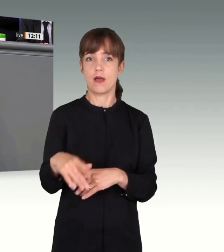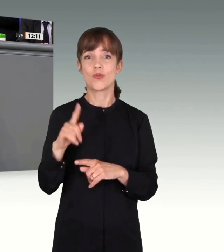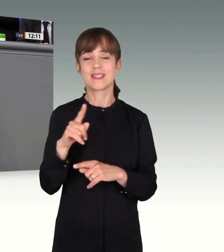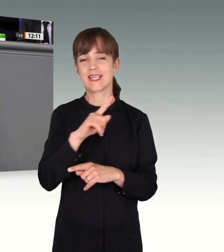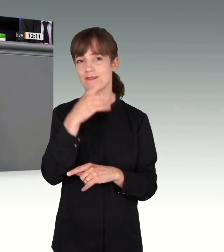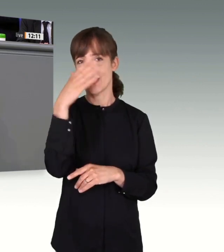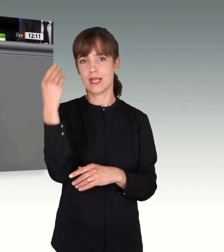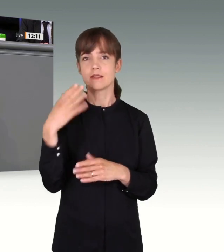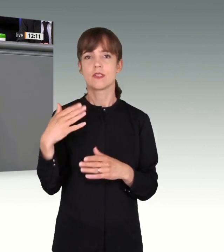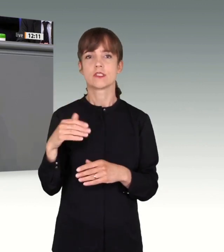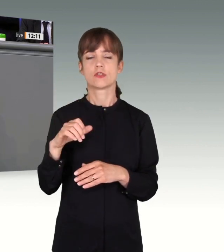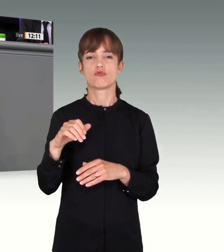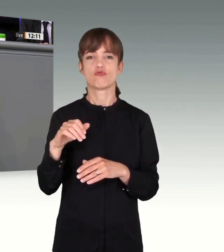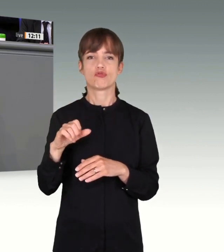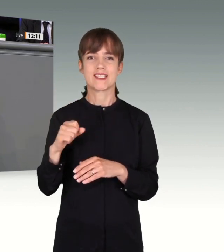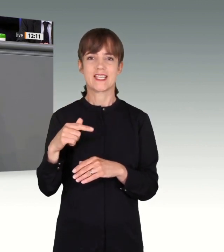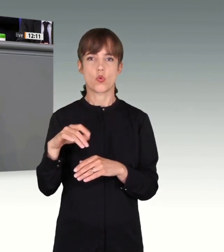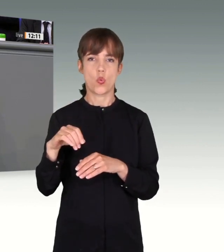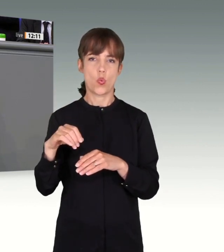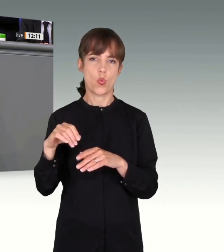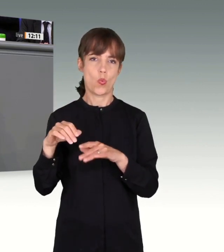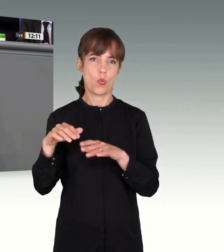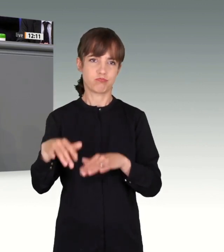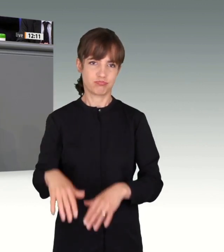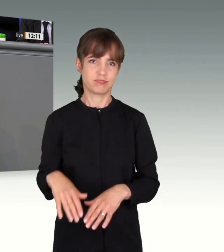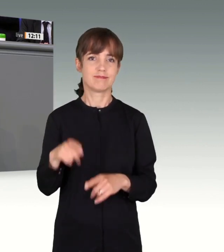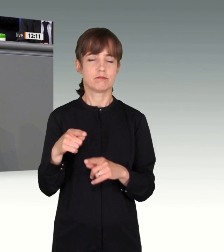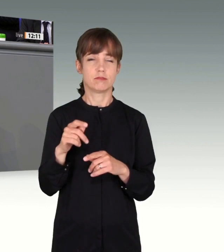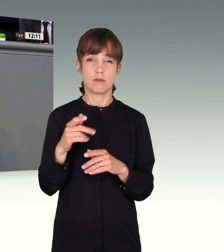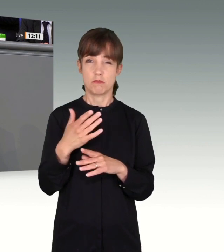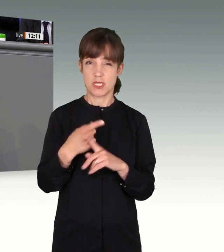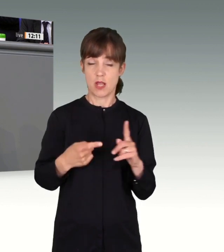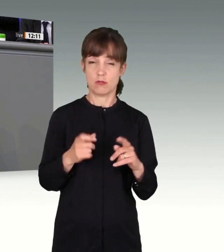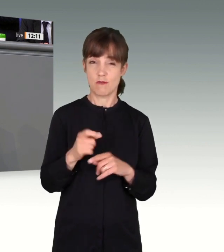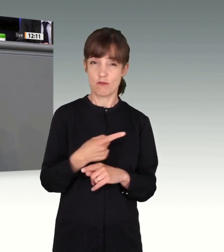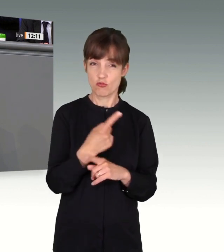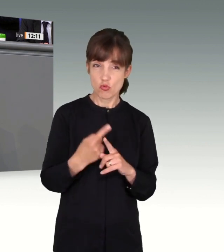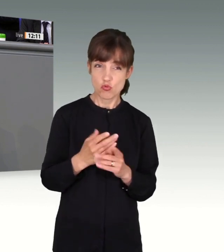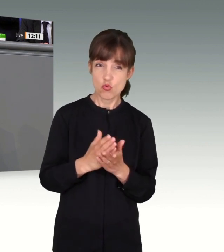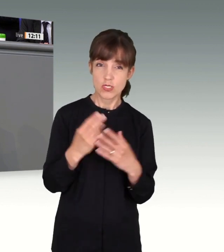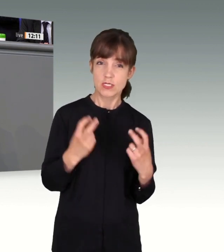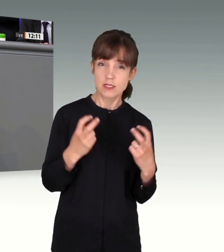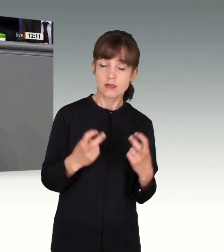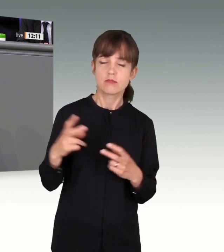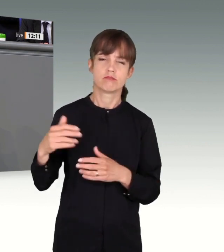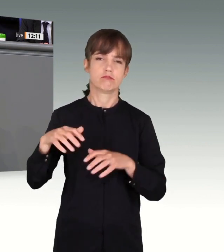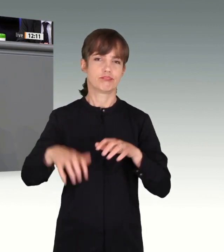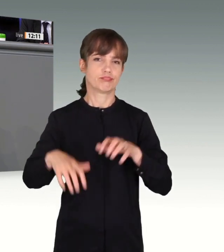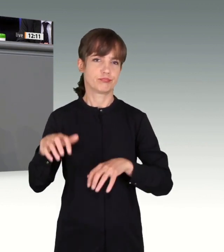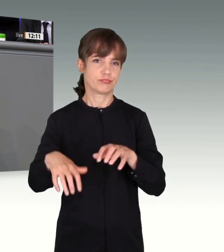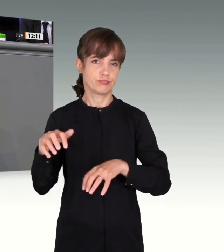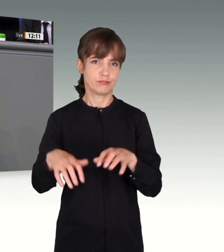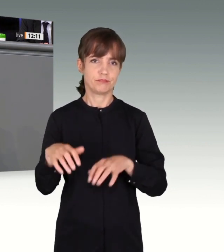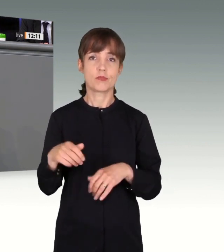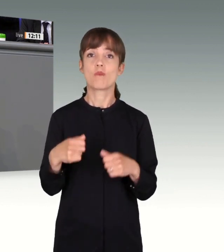den Besucherinnen und Besuchern, die fortdauernd die Sitzung des Ausschusses begleitet haben. Gestatten Sie mir noch ein persönliches Wort. Ich selbst wäre fast